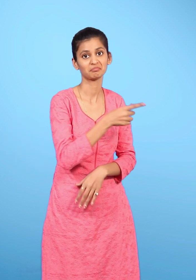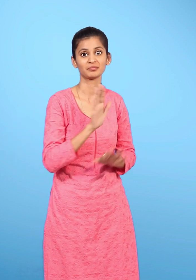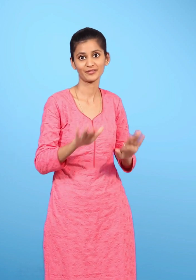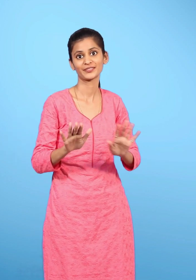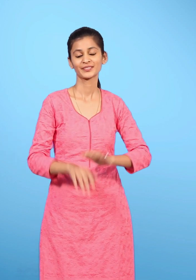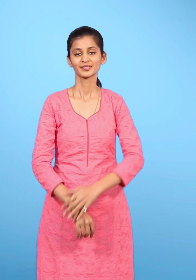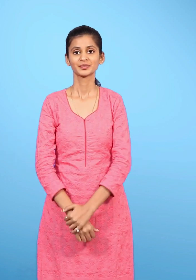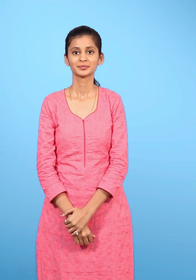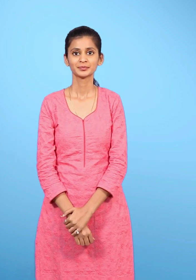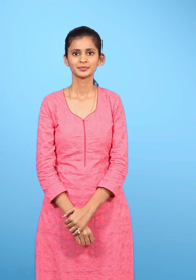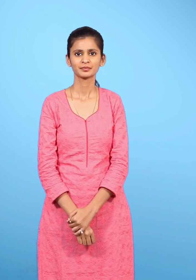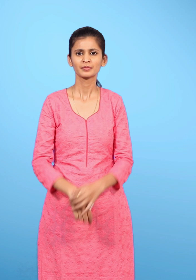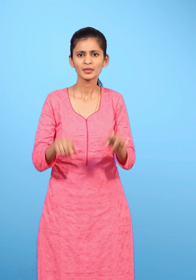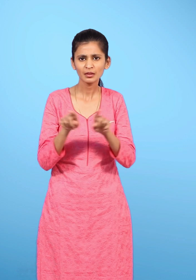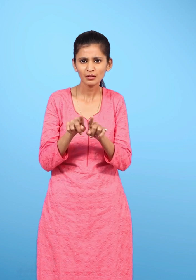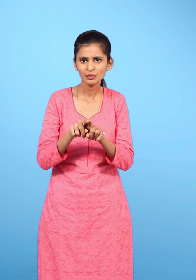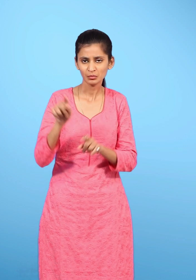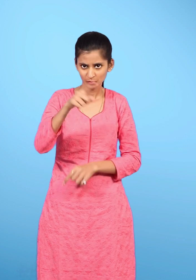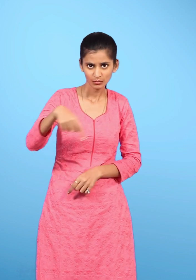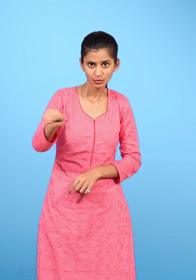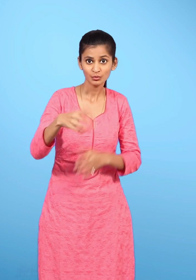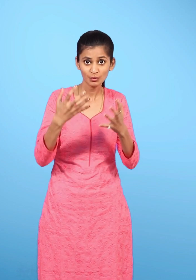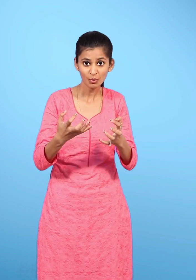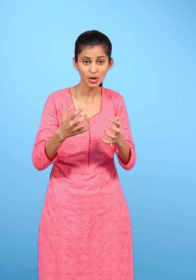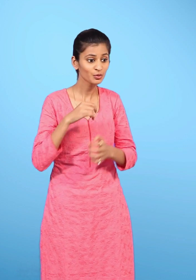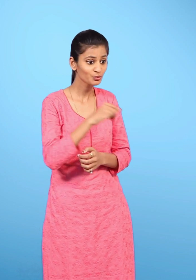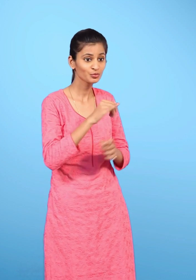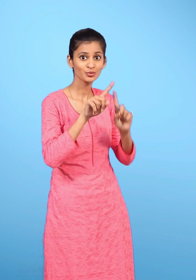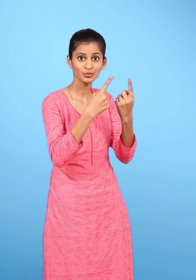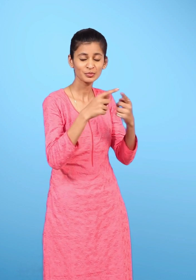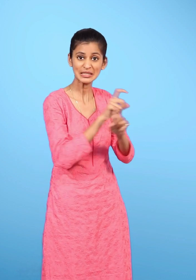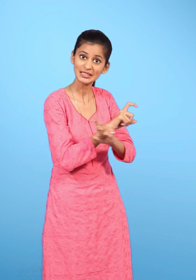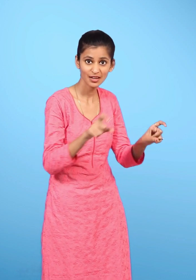करता है क्या तुम भी किसी साफ टॉयलेट में जाना पसंद करोगे?